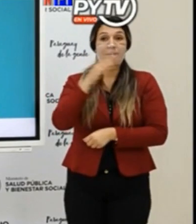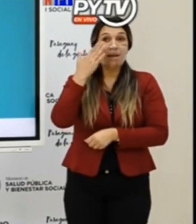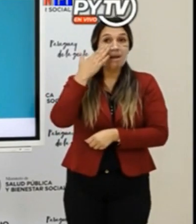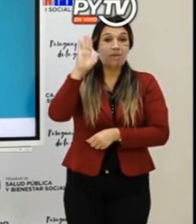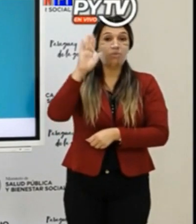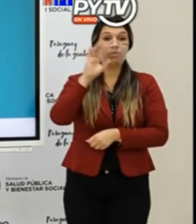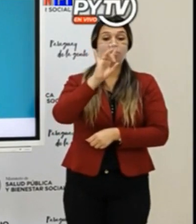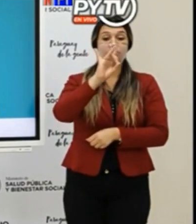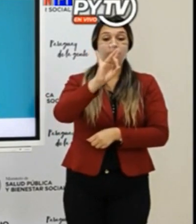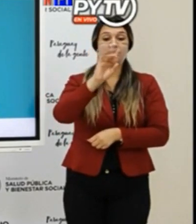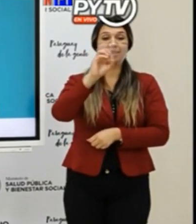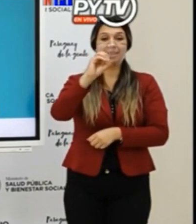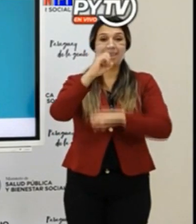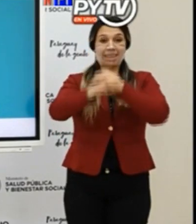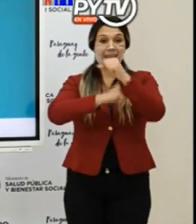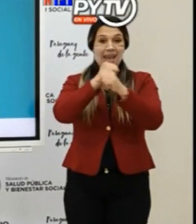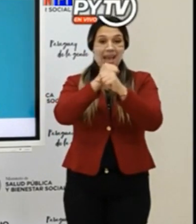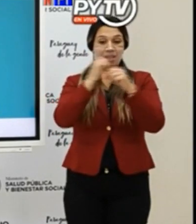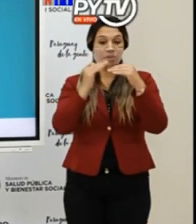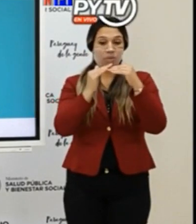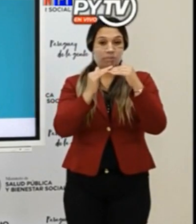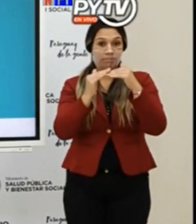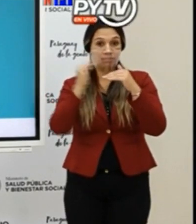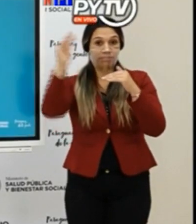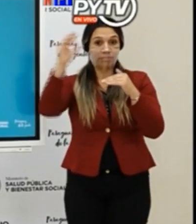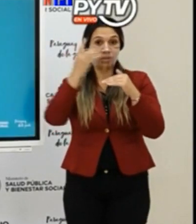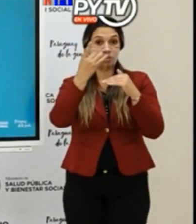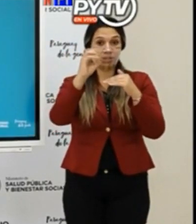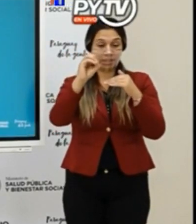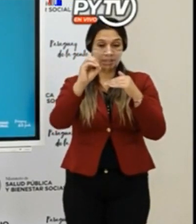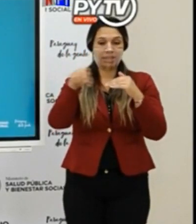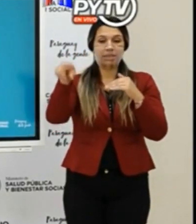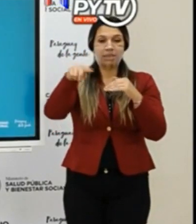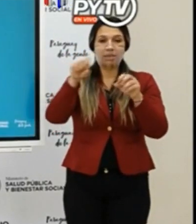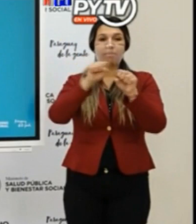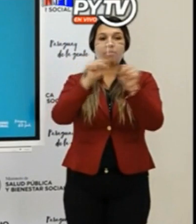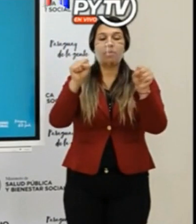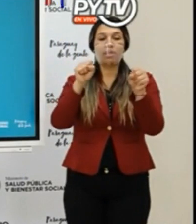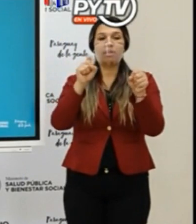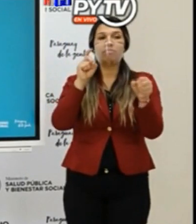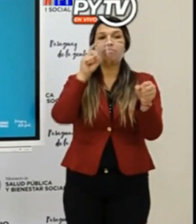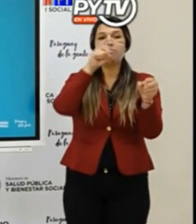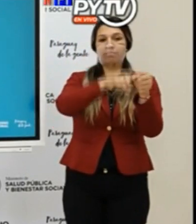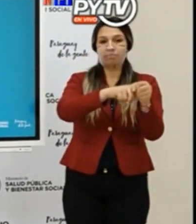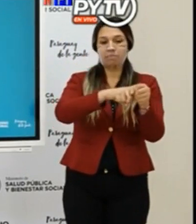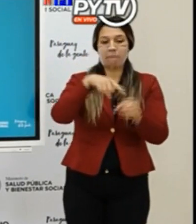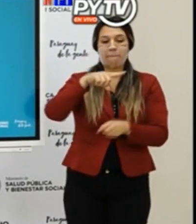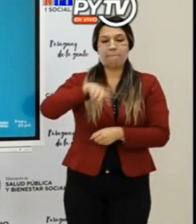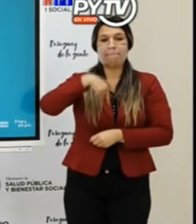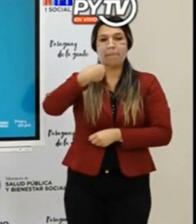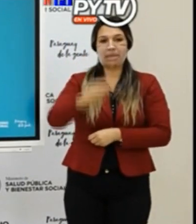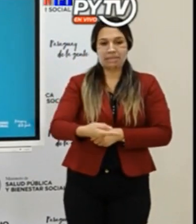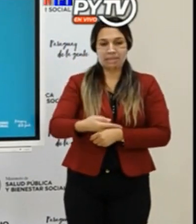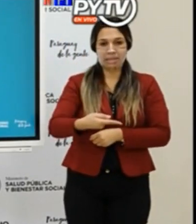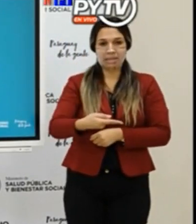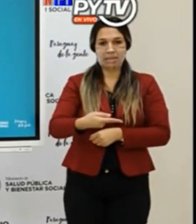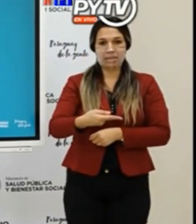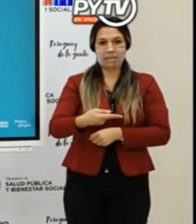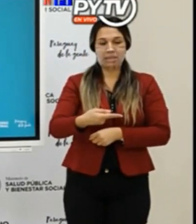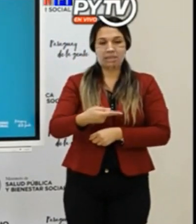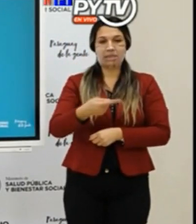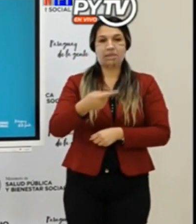mayores de 80 años y más se registren ya mañana y el